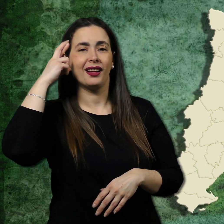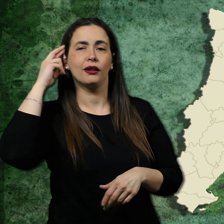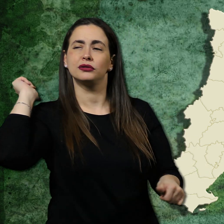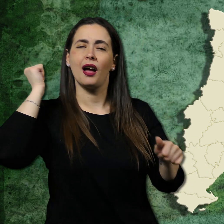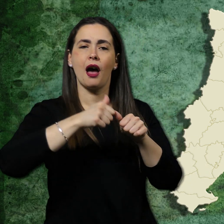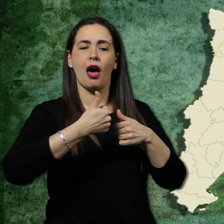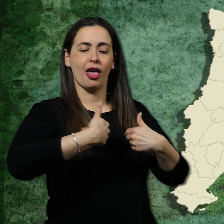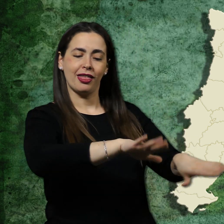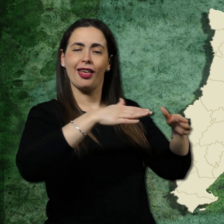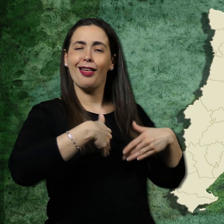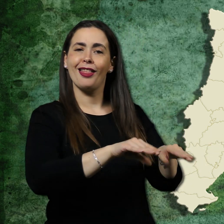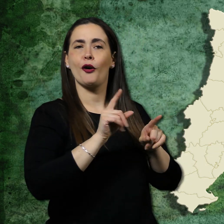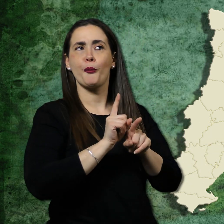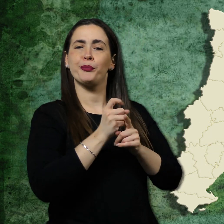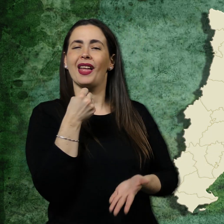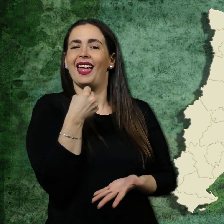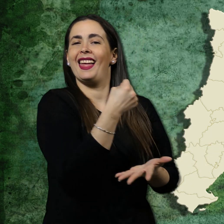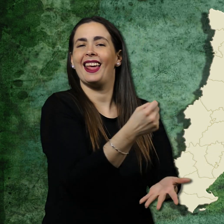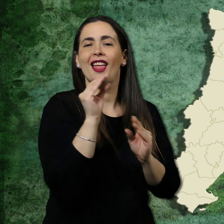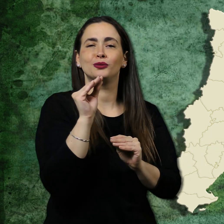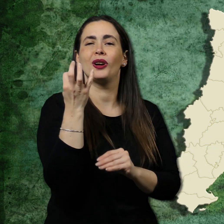visible en llegat arquitectònic que trobem pels seus carrers.